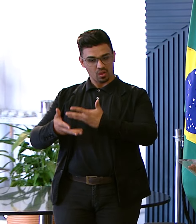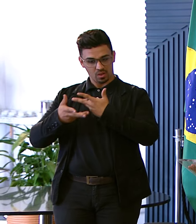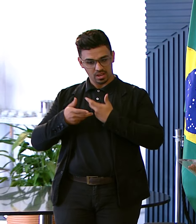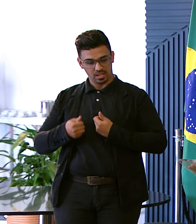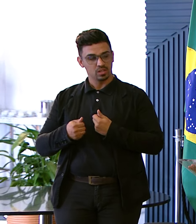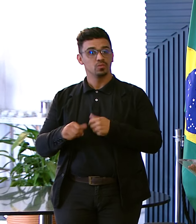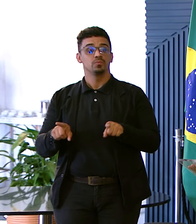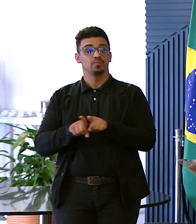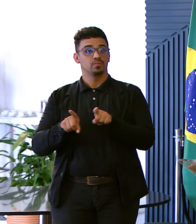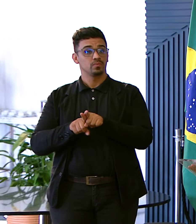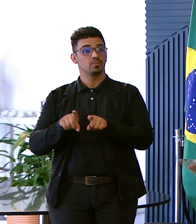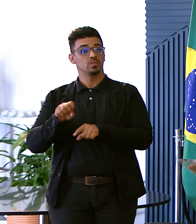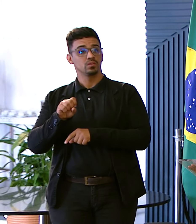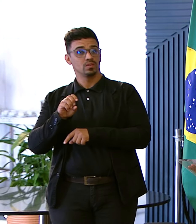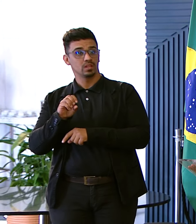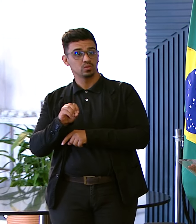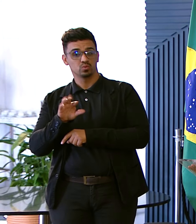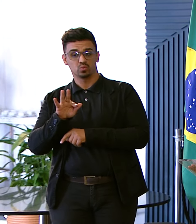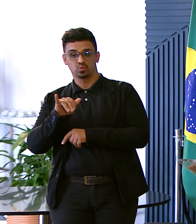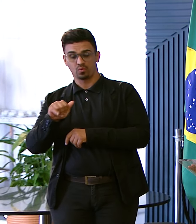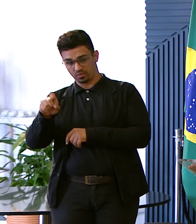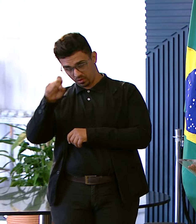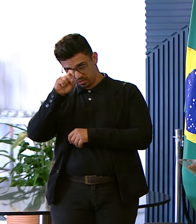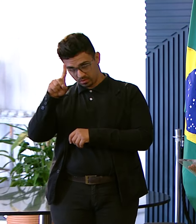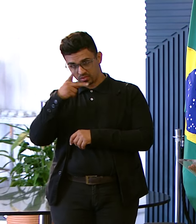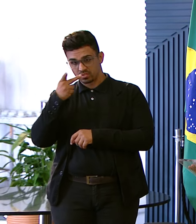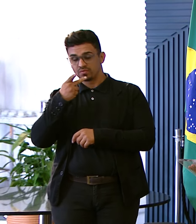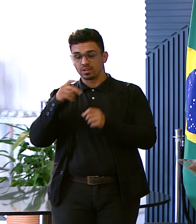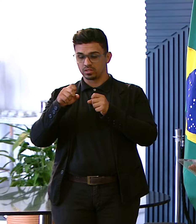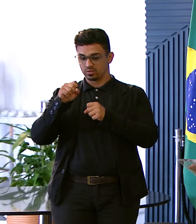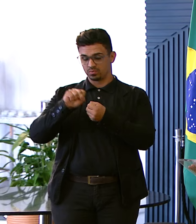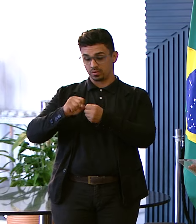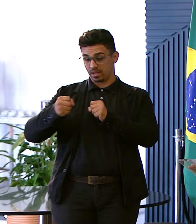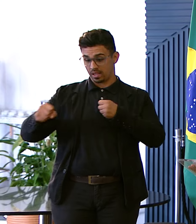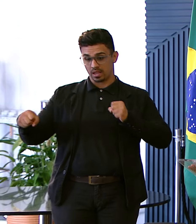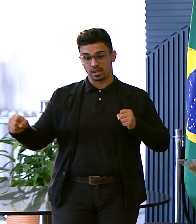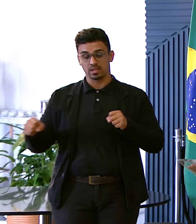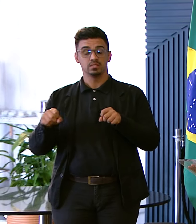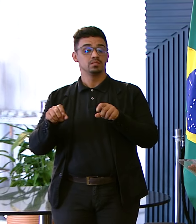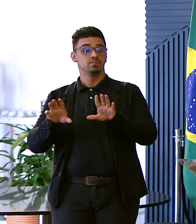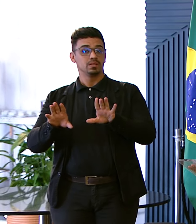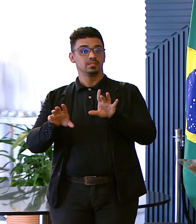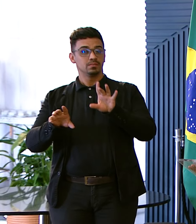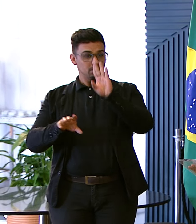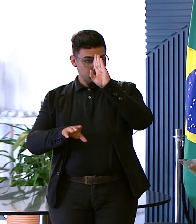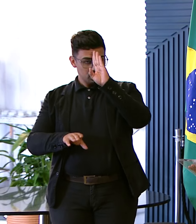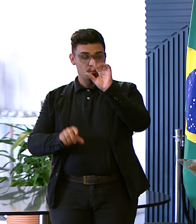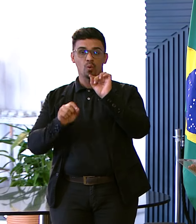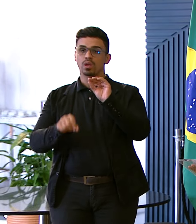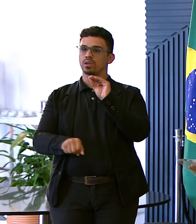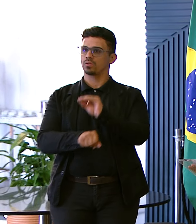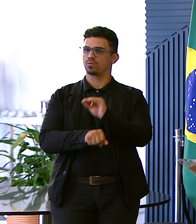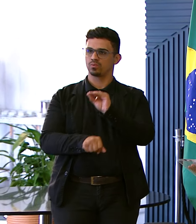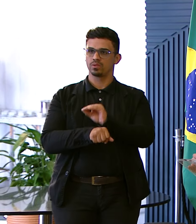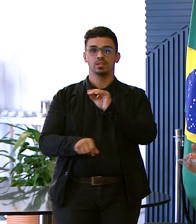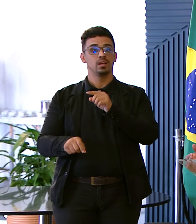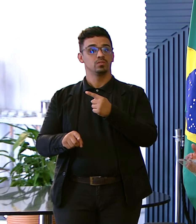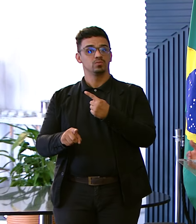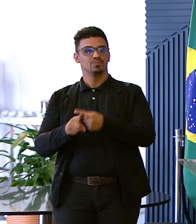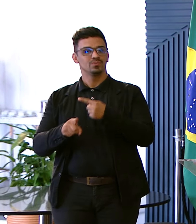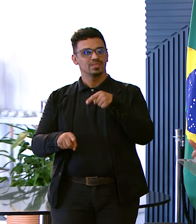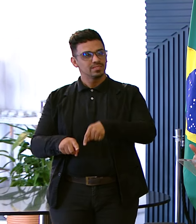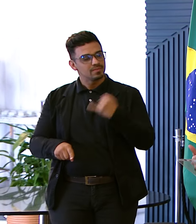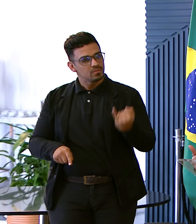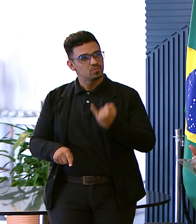A gente fala De uma estrutura gigantesca Mas a gente fala Principalmente de cuidado Isso é fundamental Gente Porque por